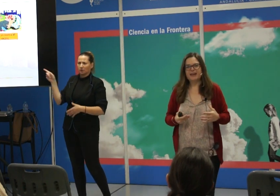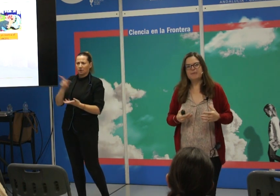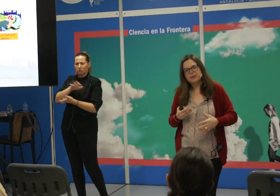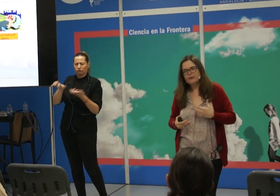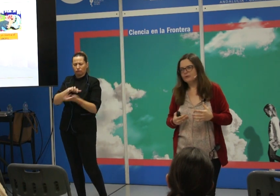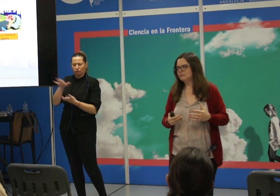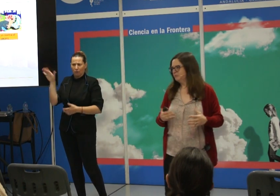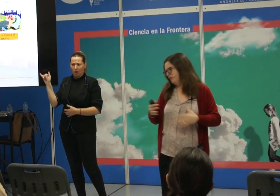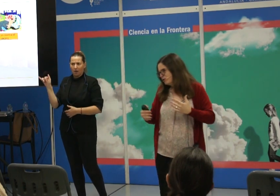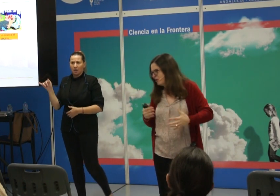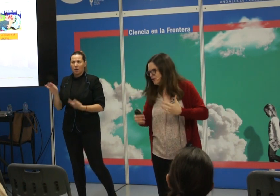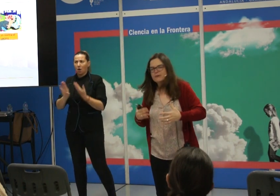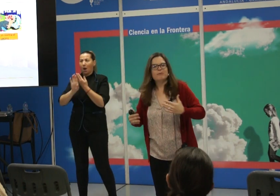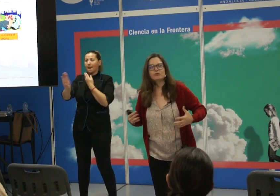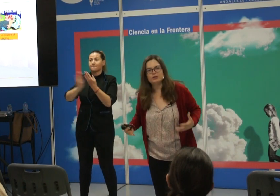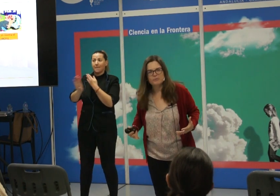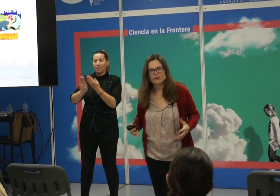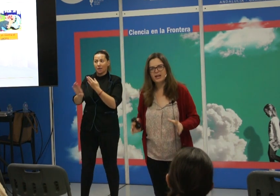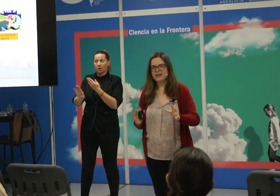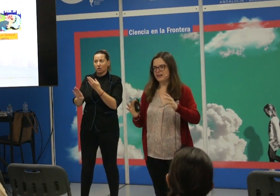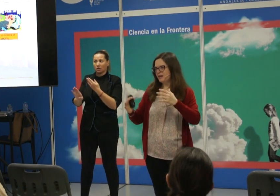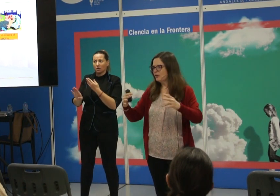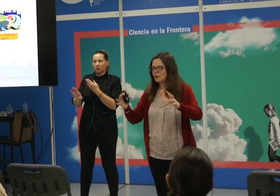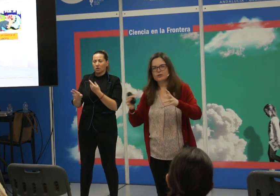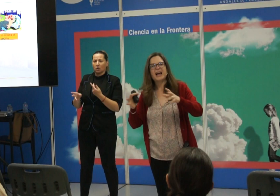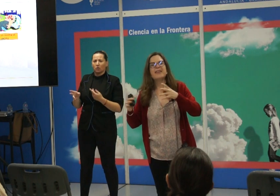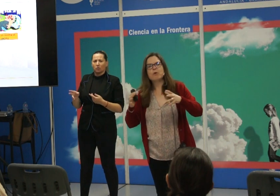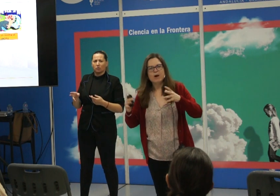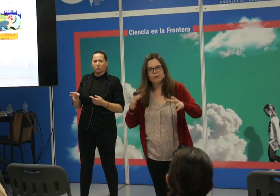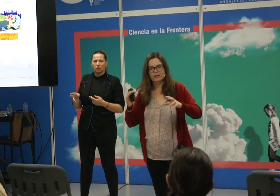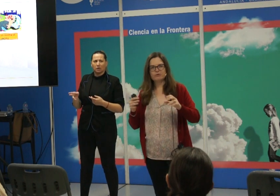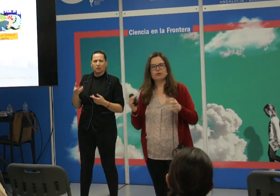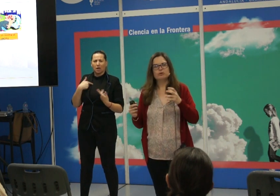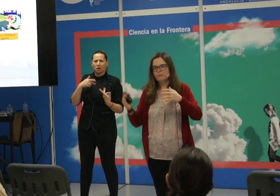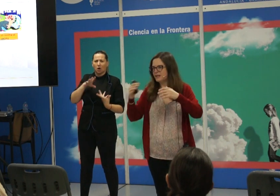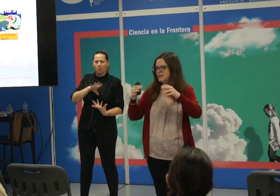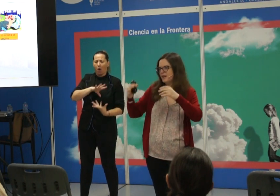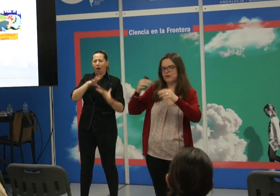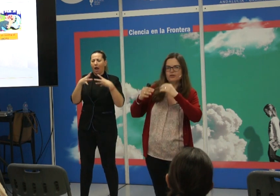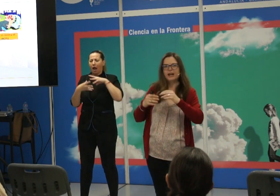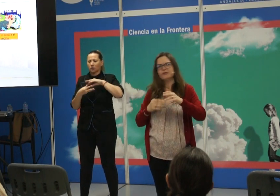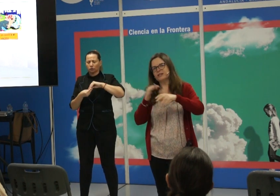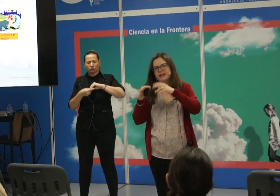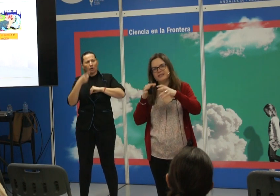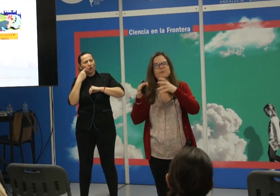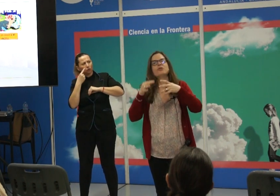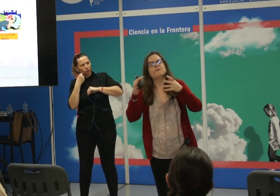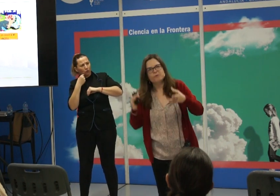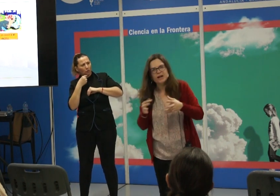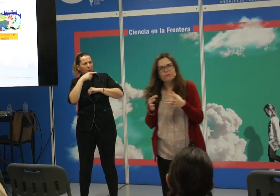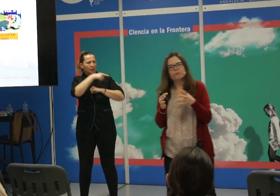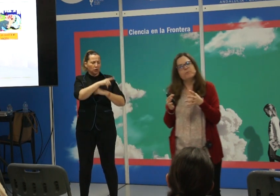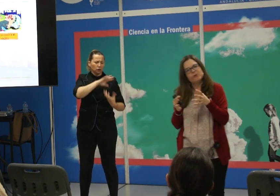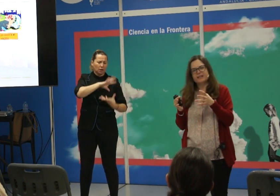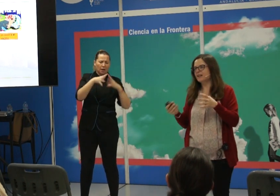vez que el vecino, más o menos, ya llevamos mucho tiempo con él y nos hemos adecuado a sus costumbres y ellos a las nuestras y hemos